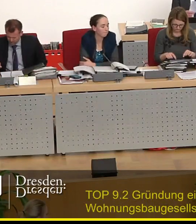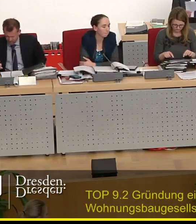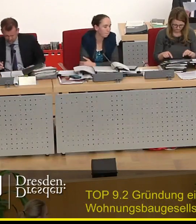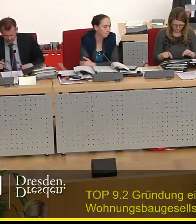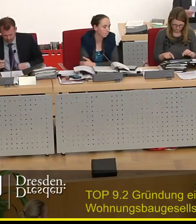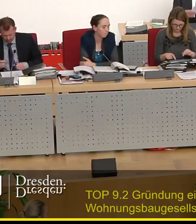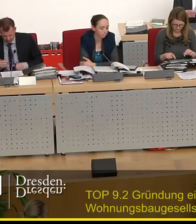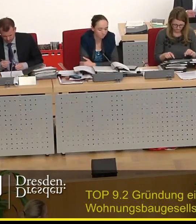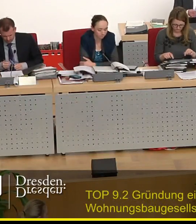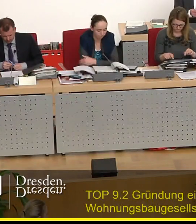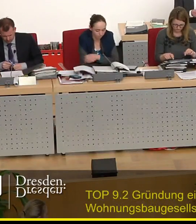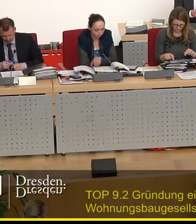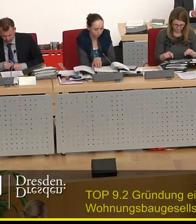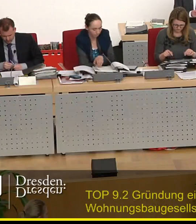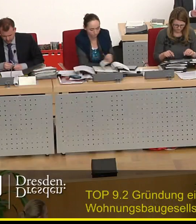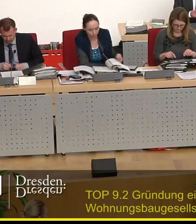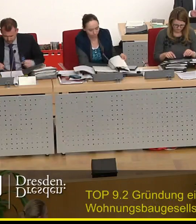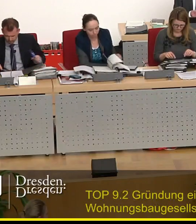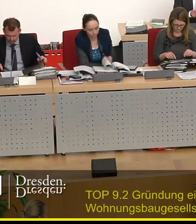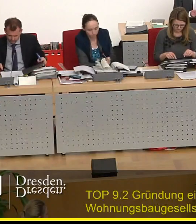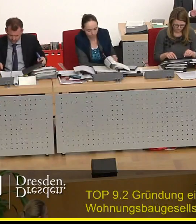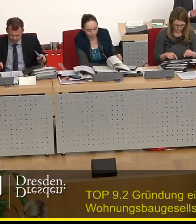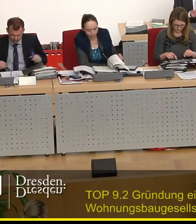Schmelig.